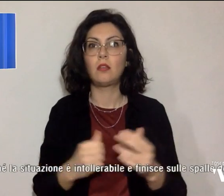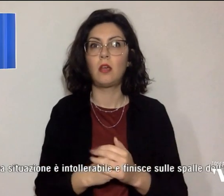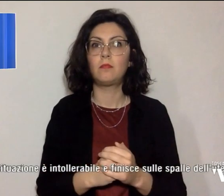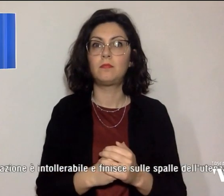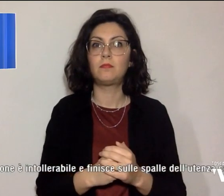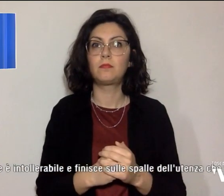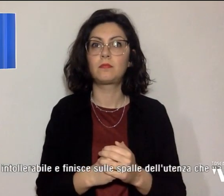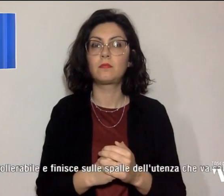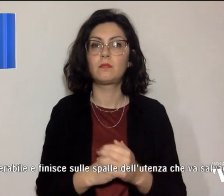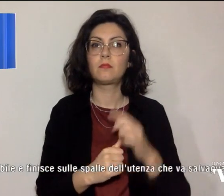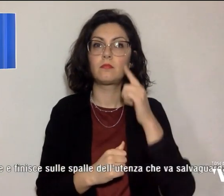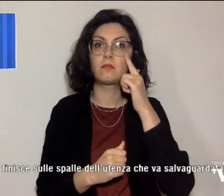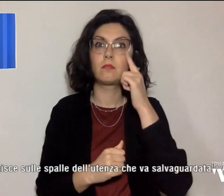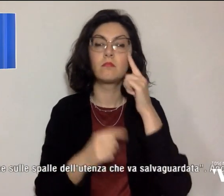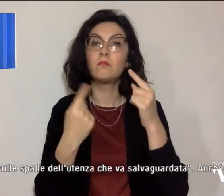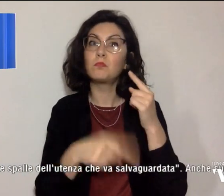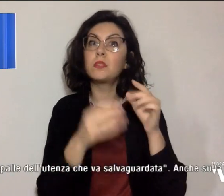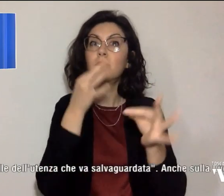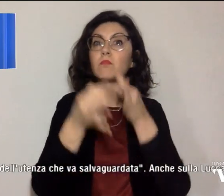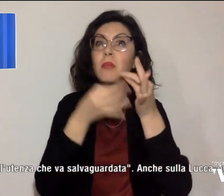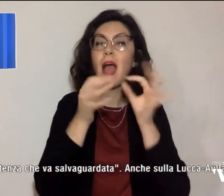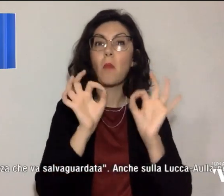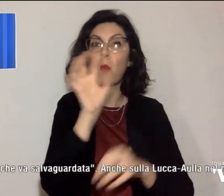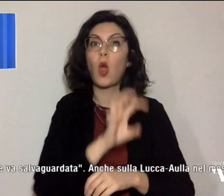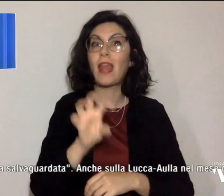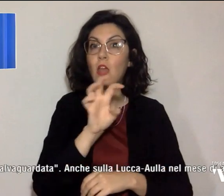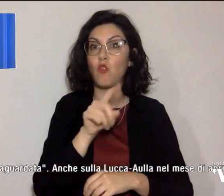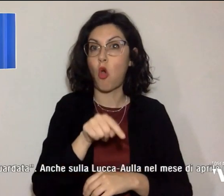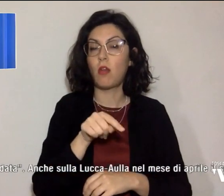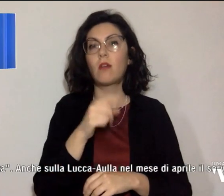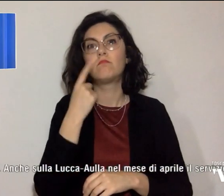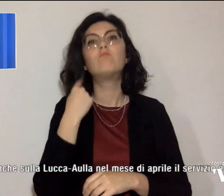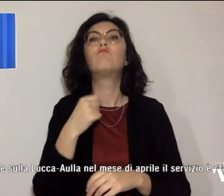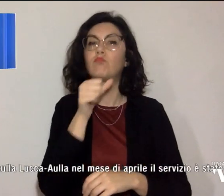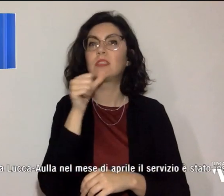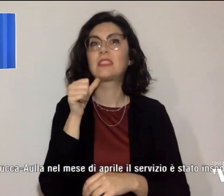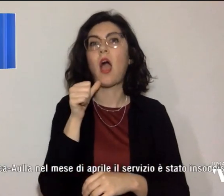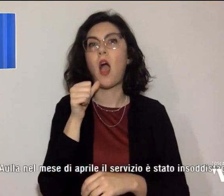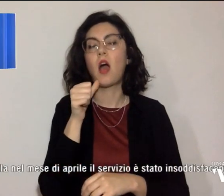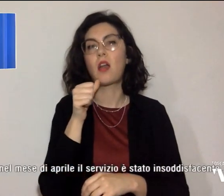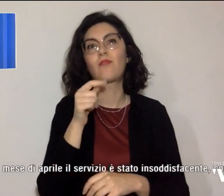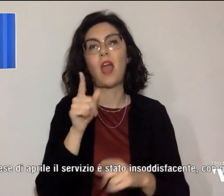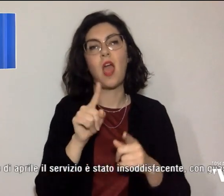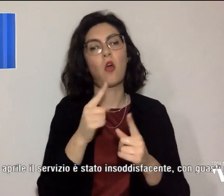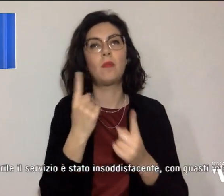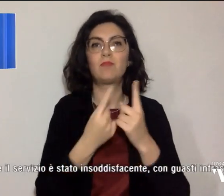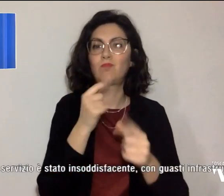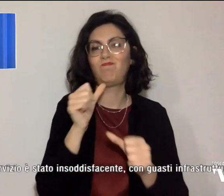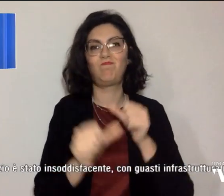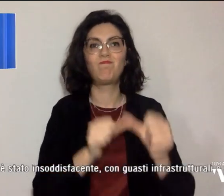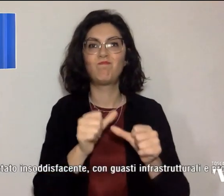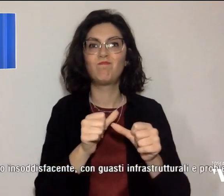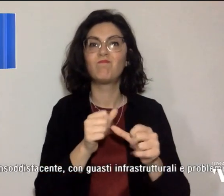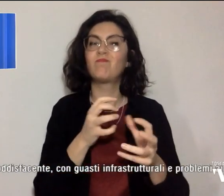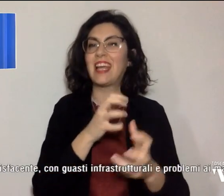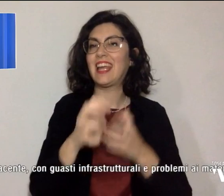A spiegarlo la regione urge un deciso cambio di passo, la criticità è troppo alta,